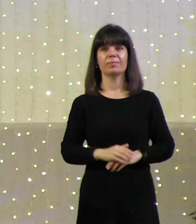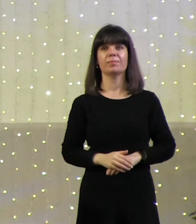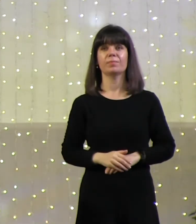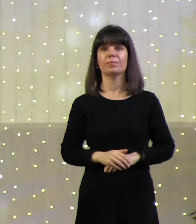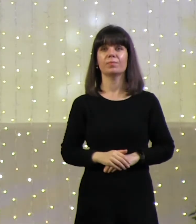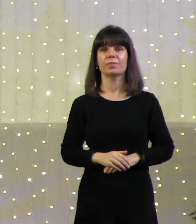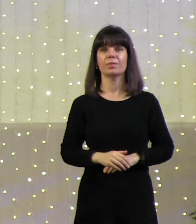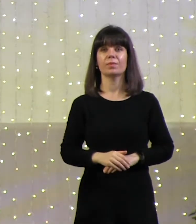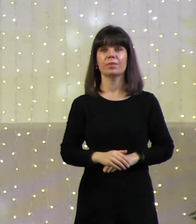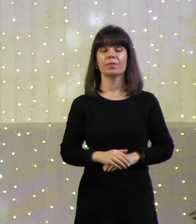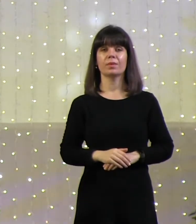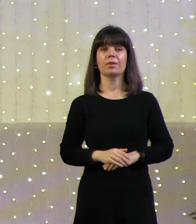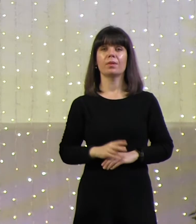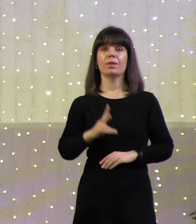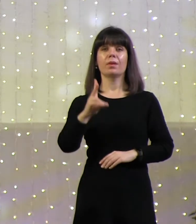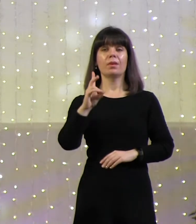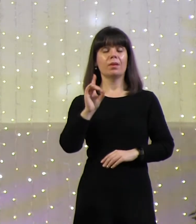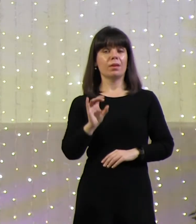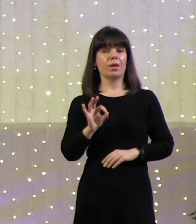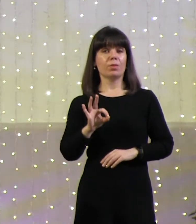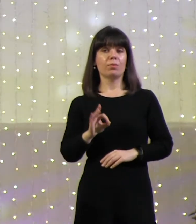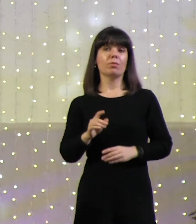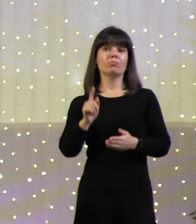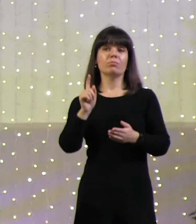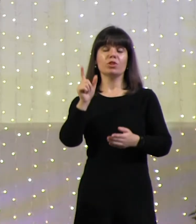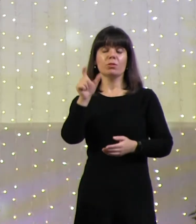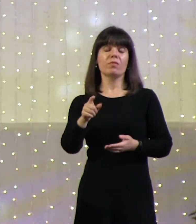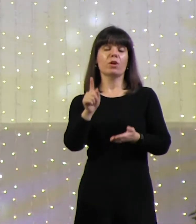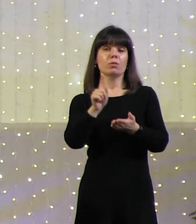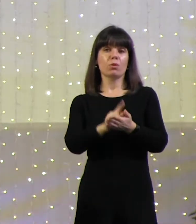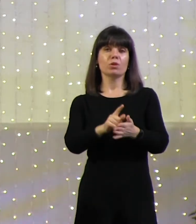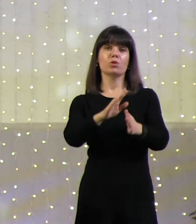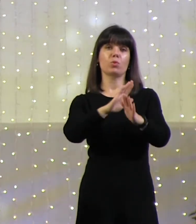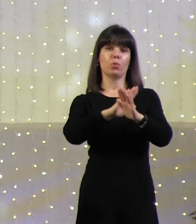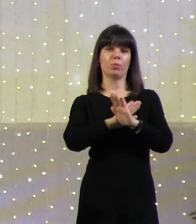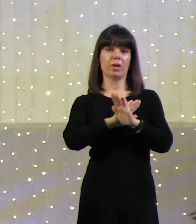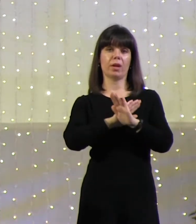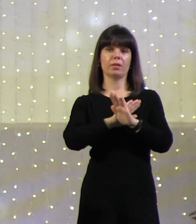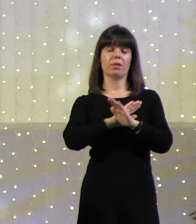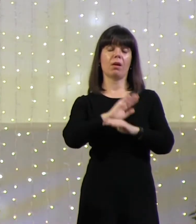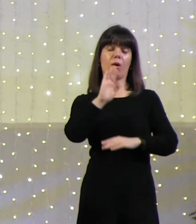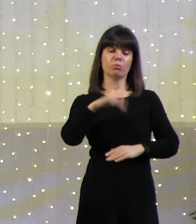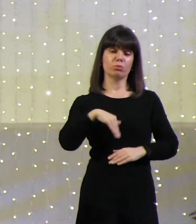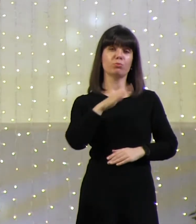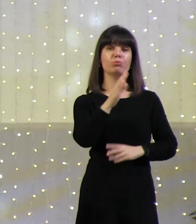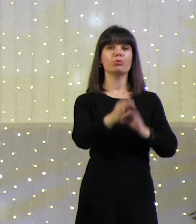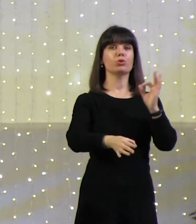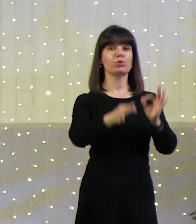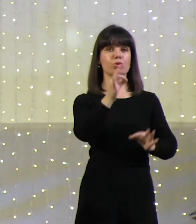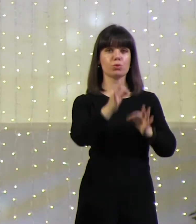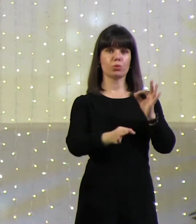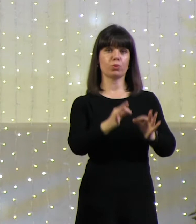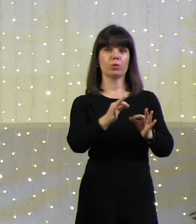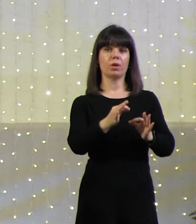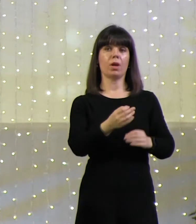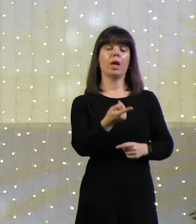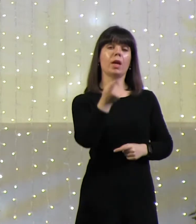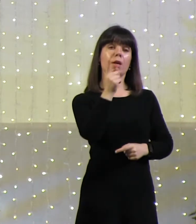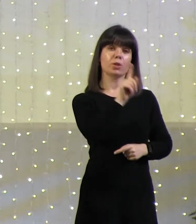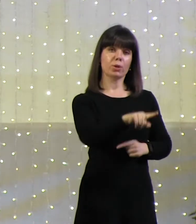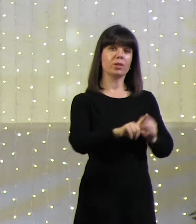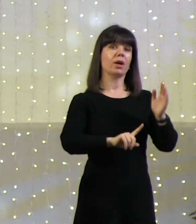Но положено человеку однажды умереть, и потом суд, и вот тогда